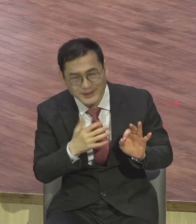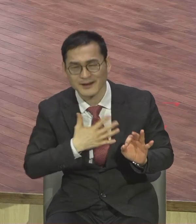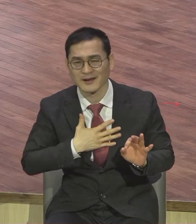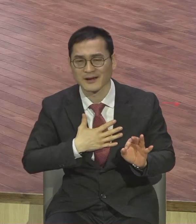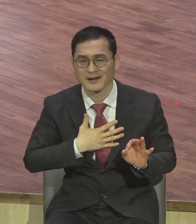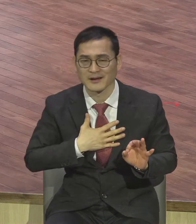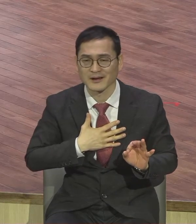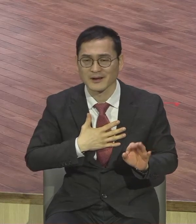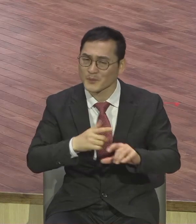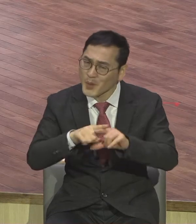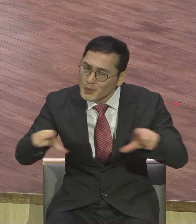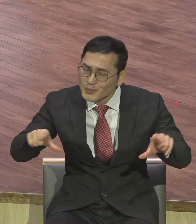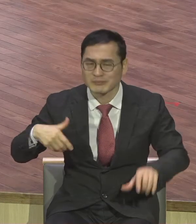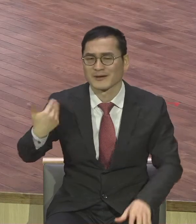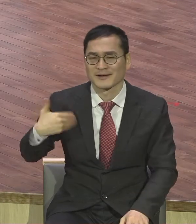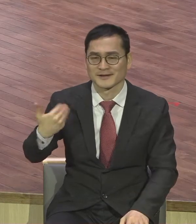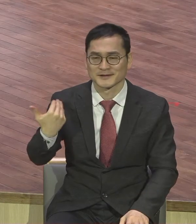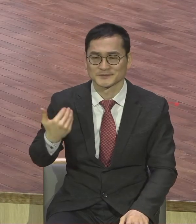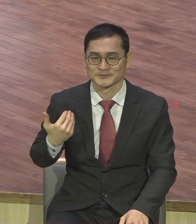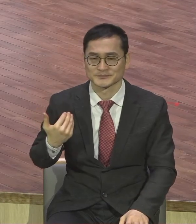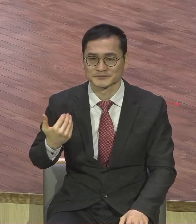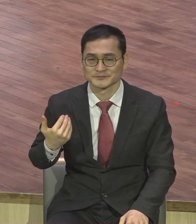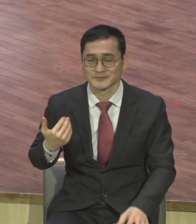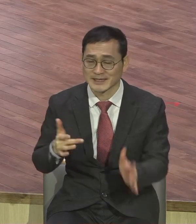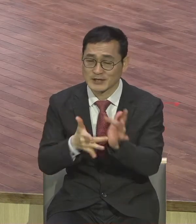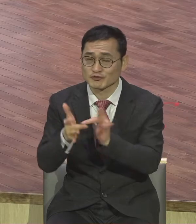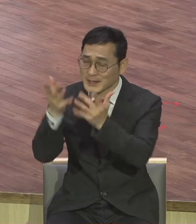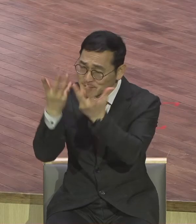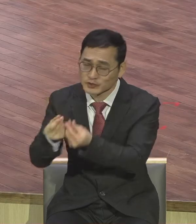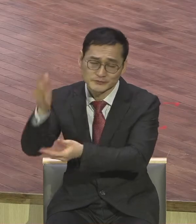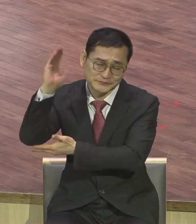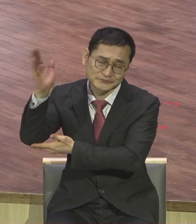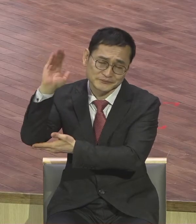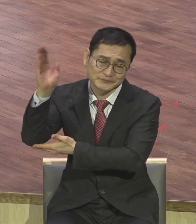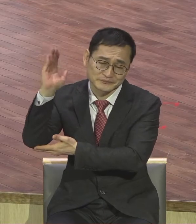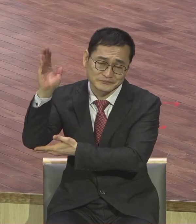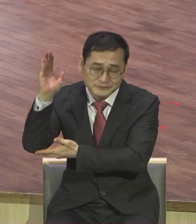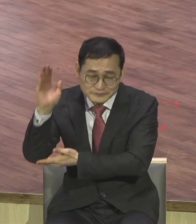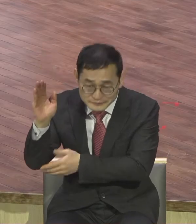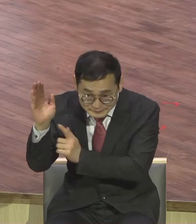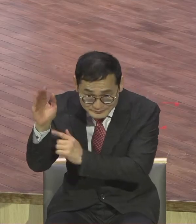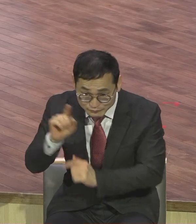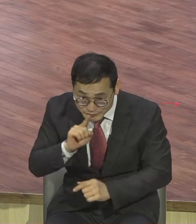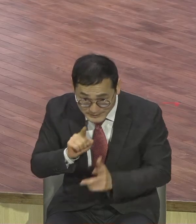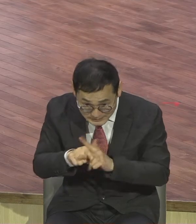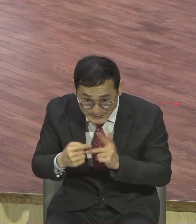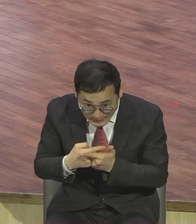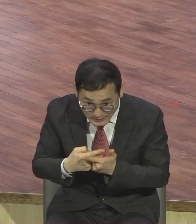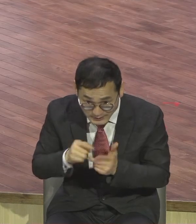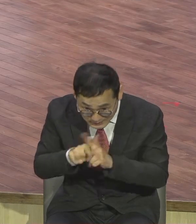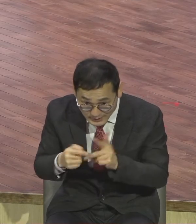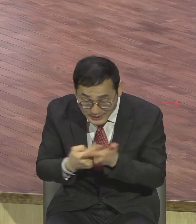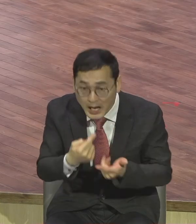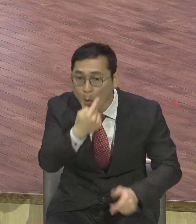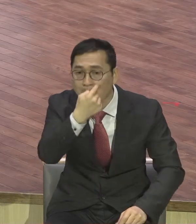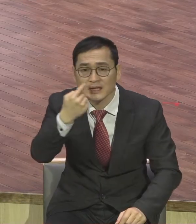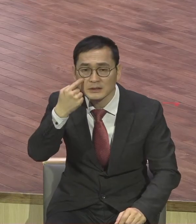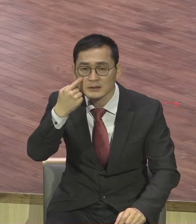여러 말씀을 많이 하셨지만 이번처럼 확인하는 질문은 드물어요 확인하는 질문이 거의